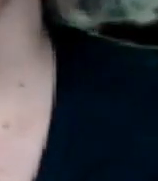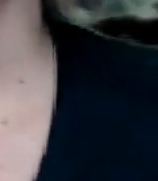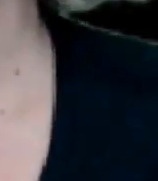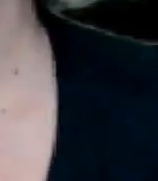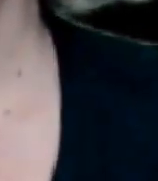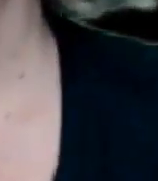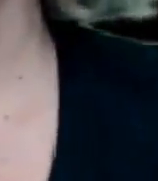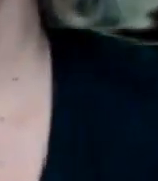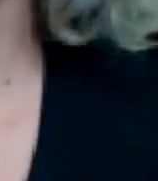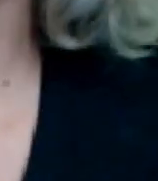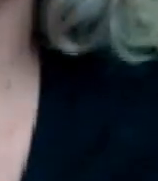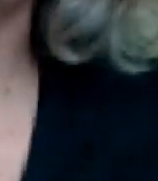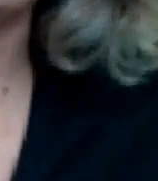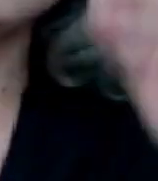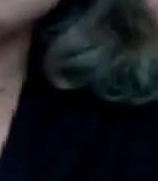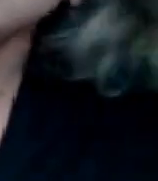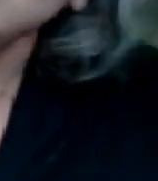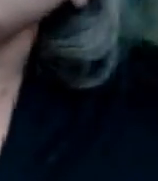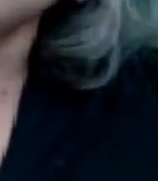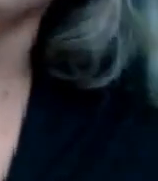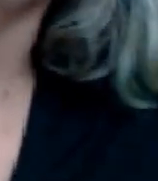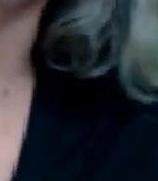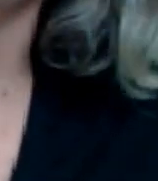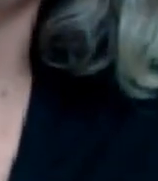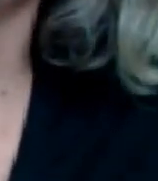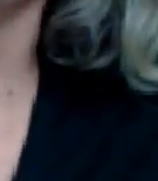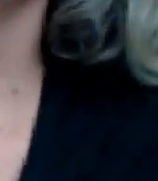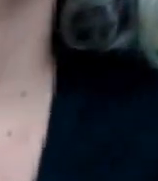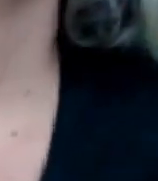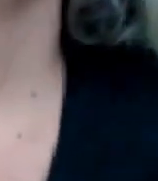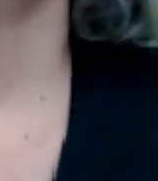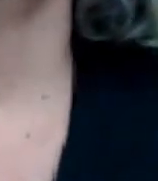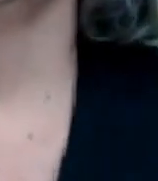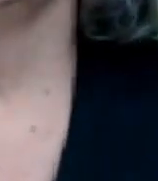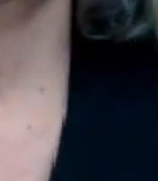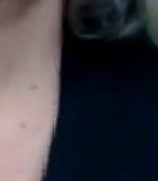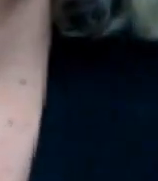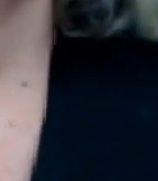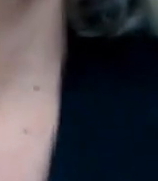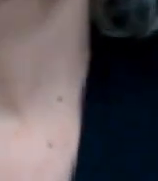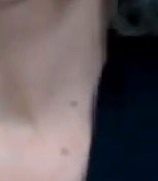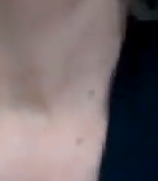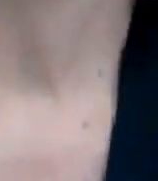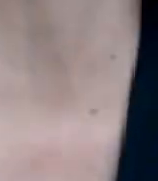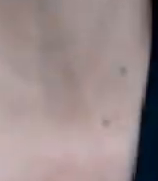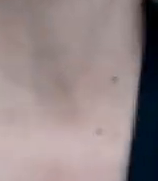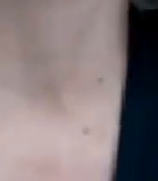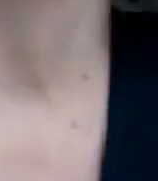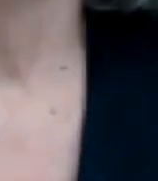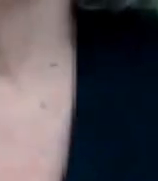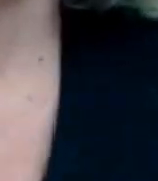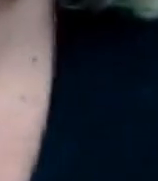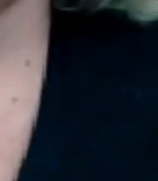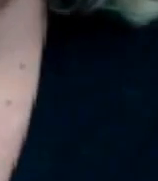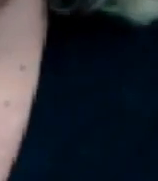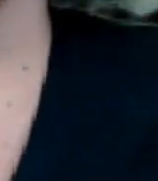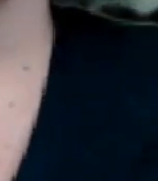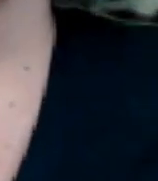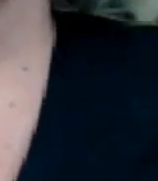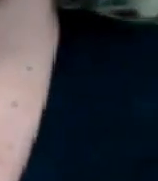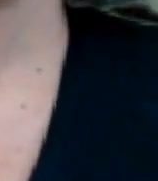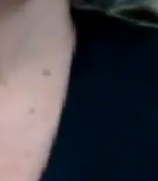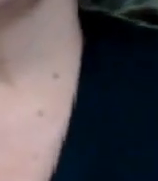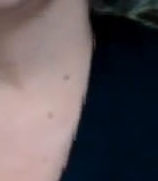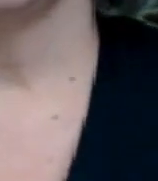Pero los periodistas, pseudo periodistas, porque yo espero que haya buenos periodistas